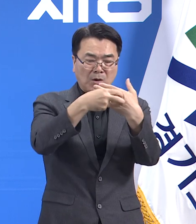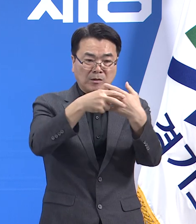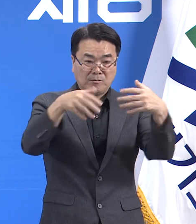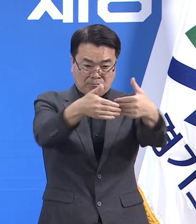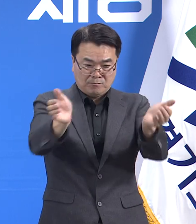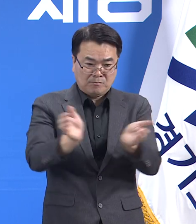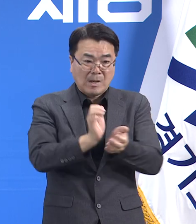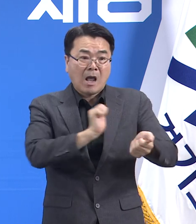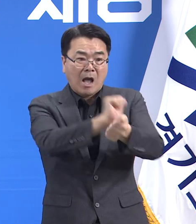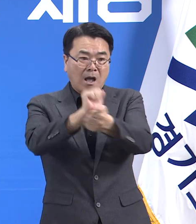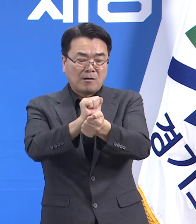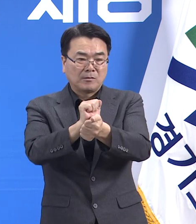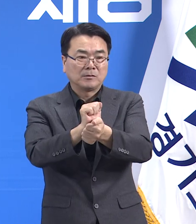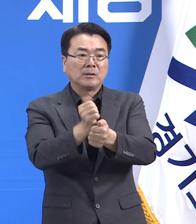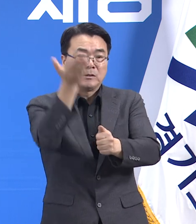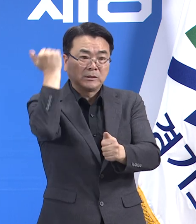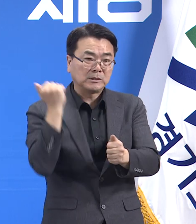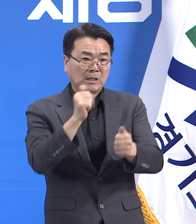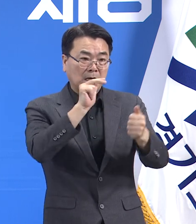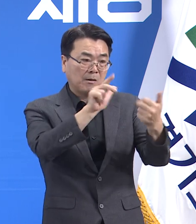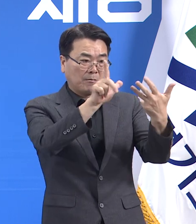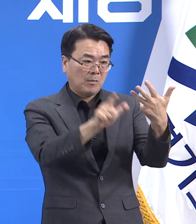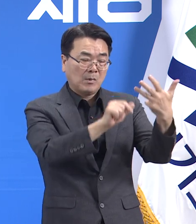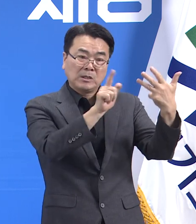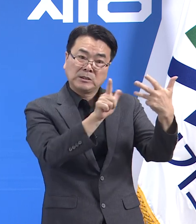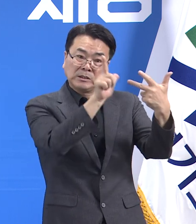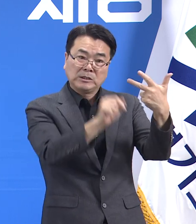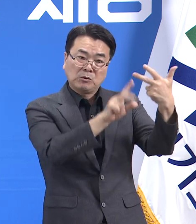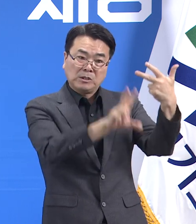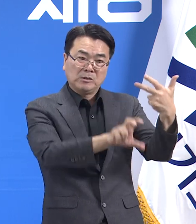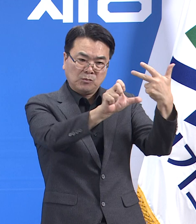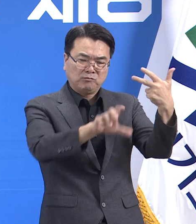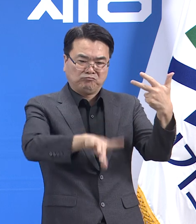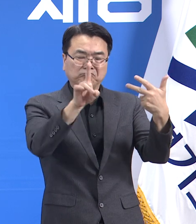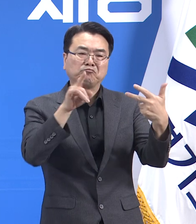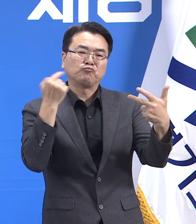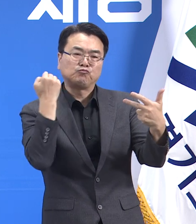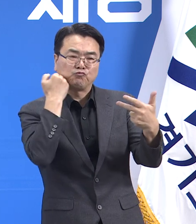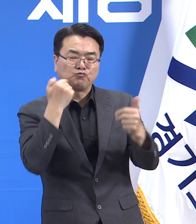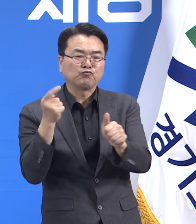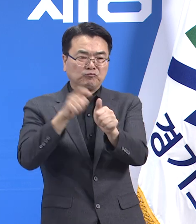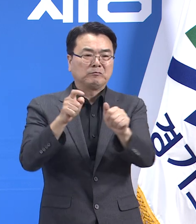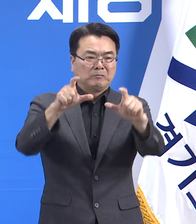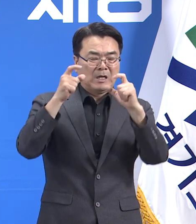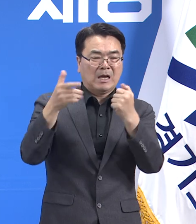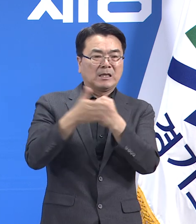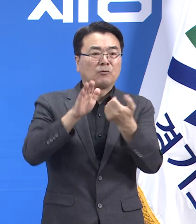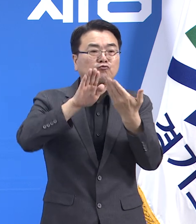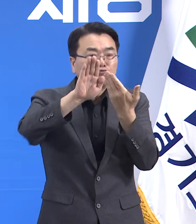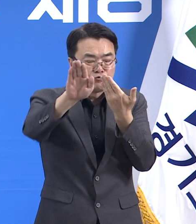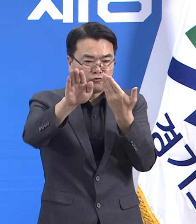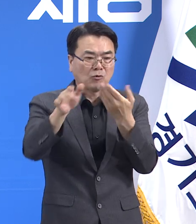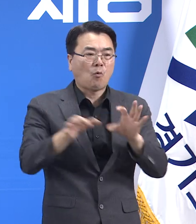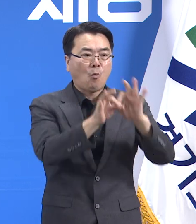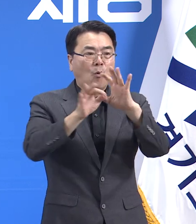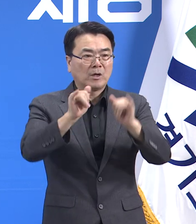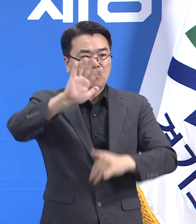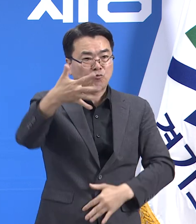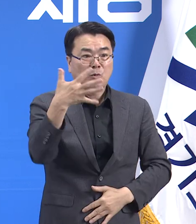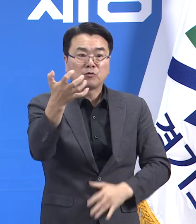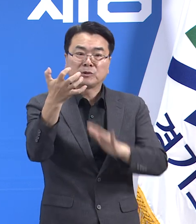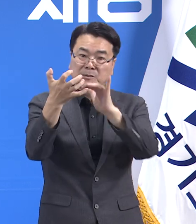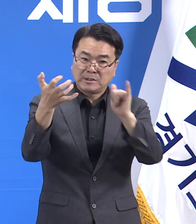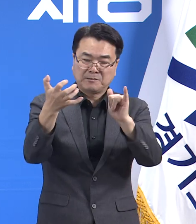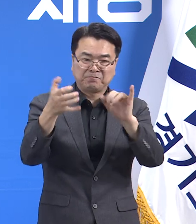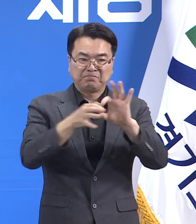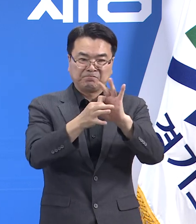지난 25일 해당 병원 직원 1명이 최초 확진 판정을 받은 이후 해당 병원 직원 및 환자 등 관련자 990명을